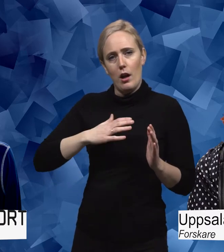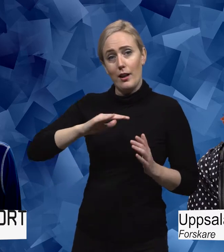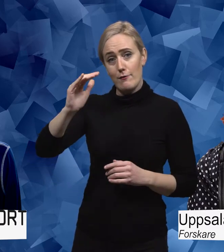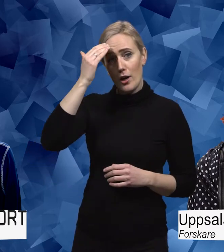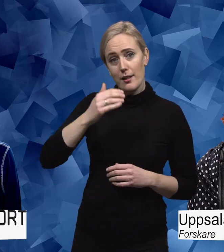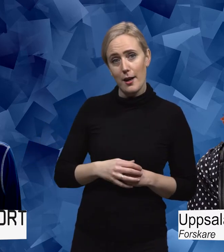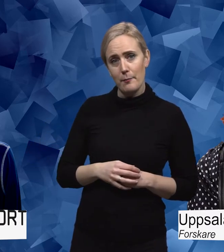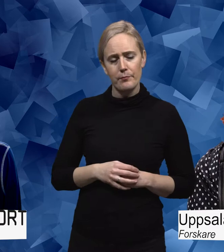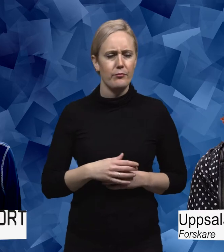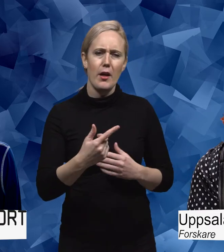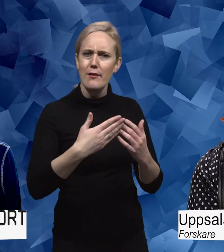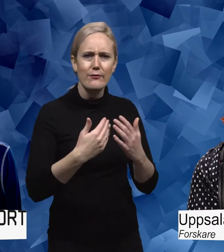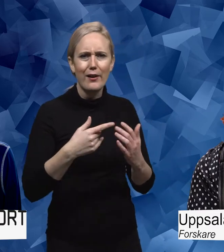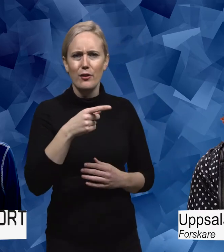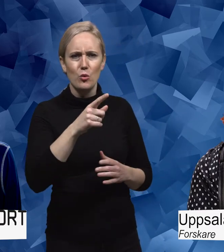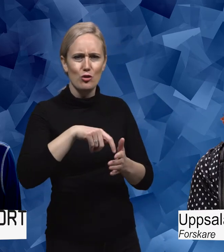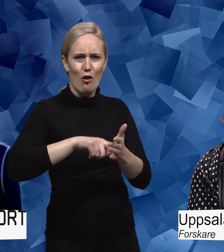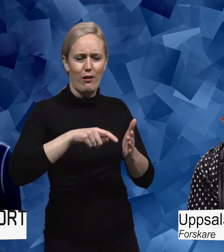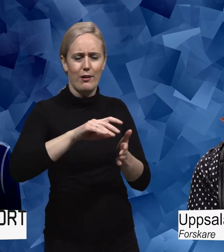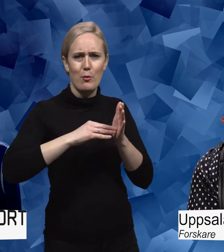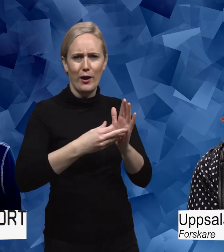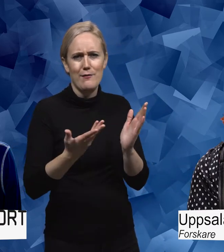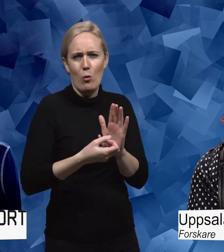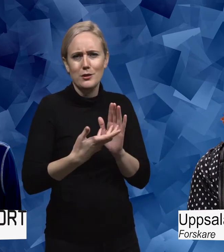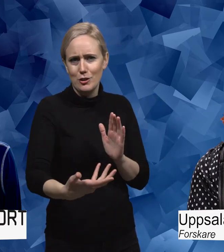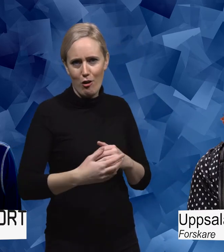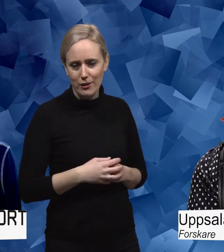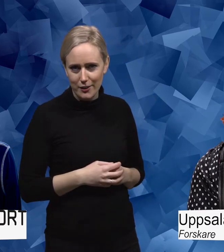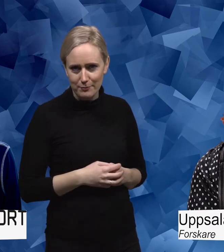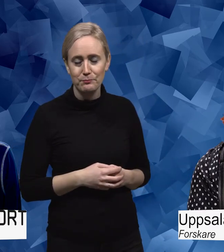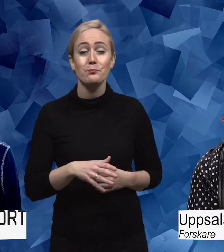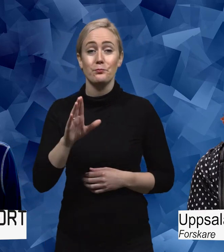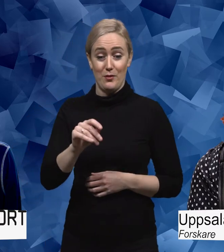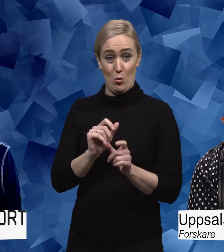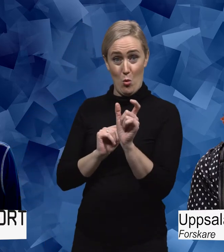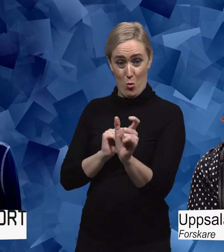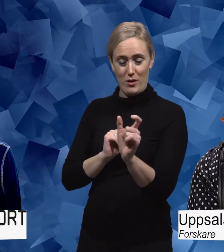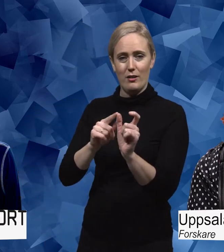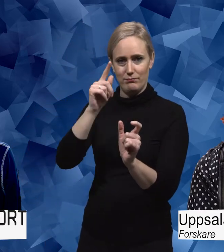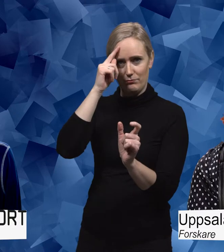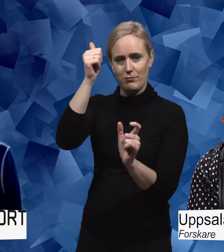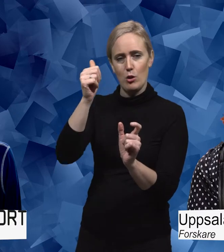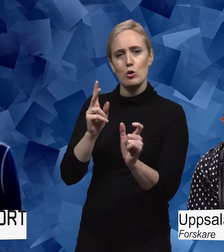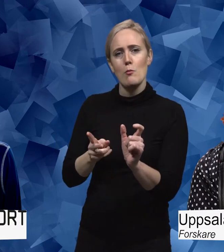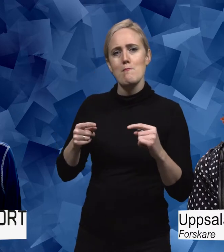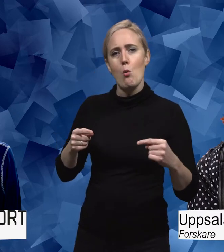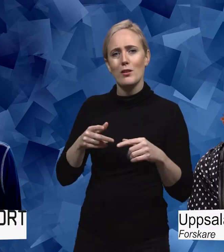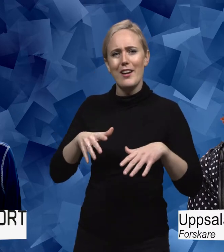Varför startade du det här projektet? Vad är bakgrunden? Ja, ordet kom till som en motreaktion kan man säga.